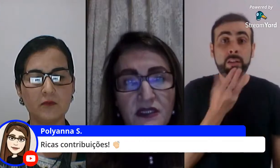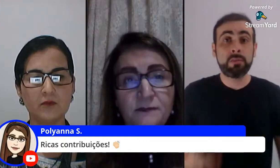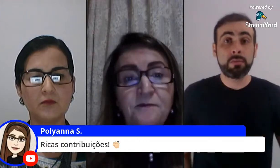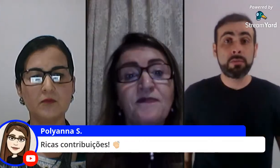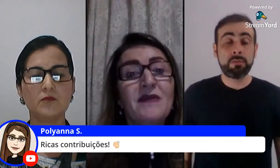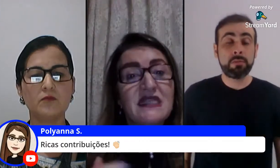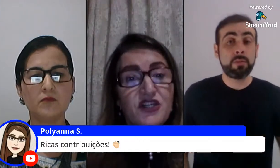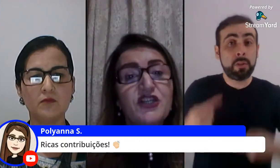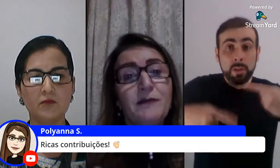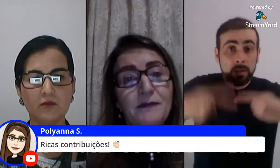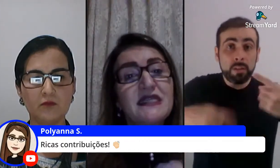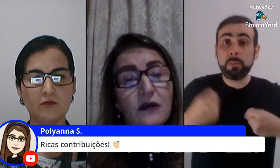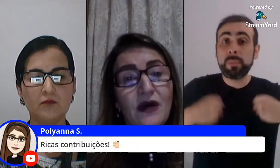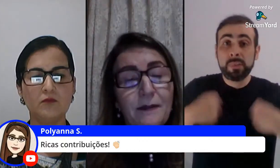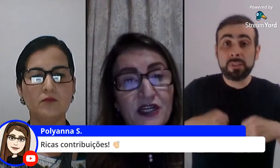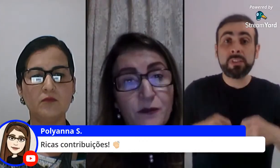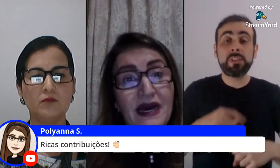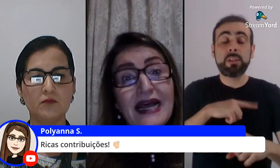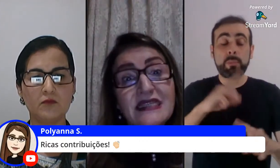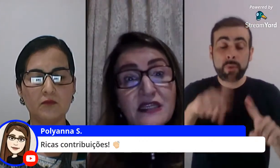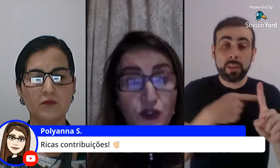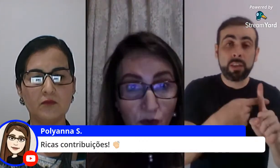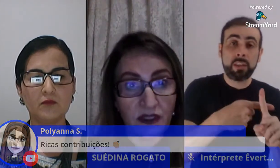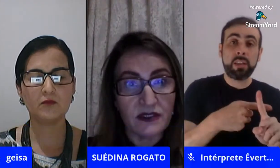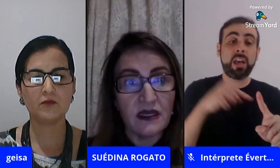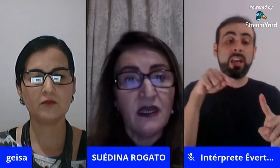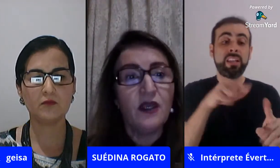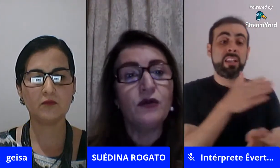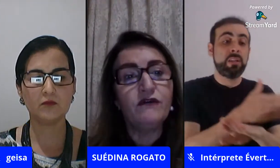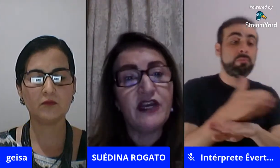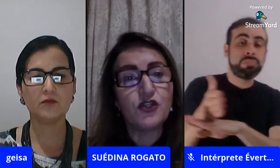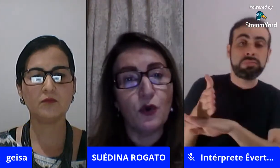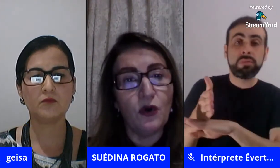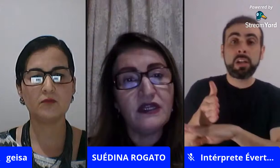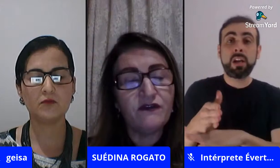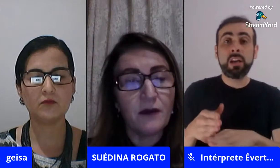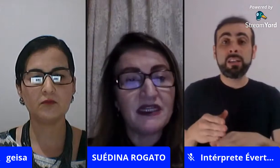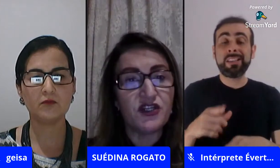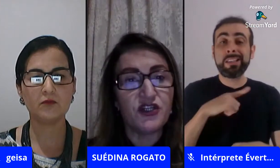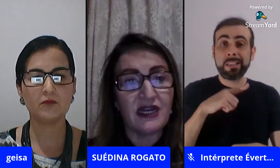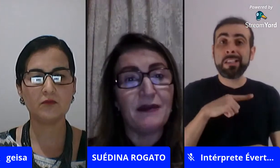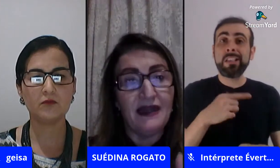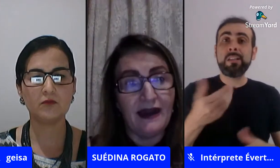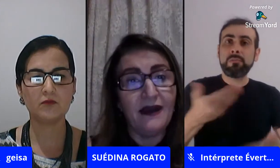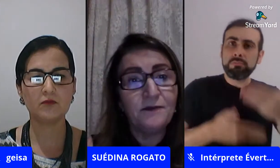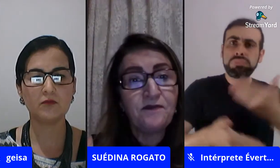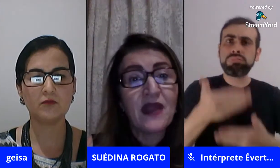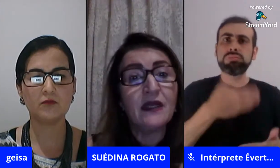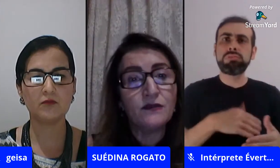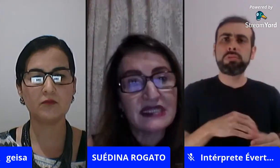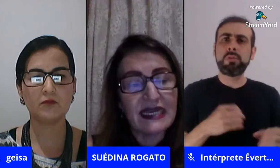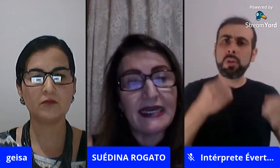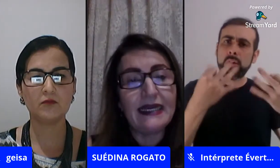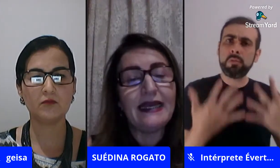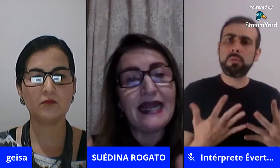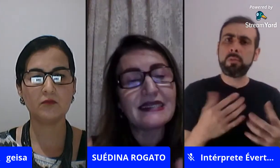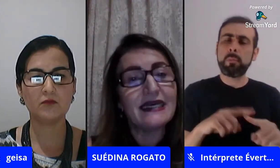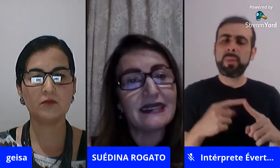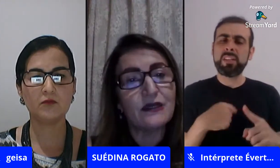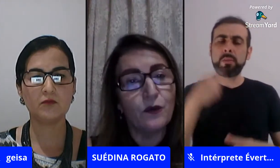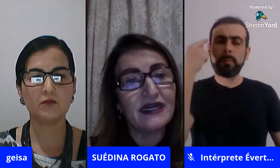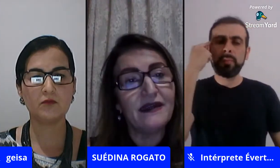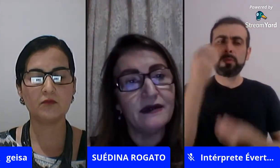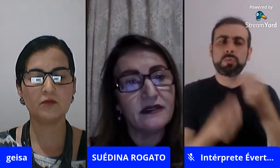discussões mas a gente também precisa agora participar as ações e eu não vejo outra forma da gente trabalhar a não ser